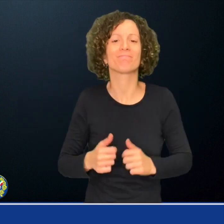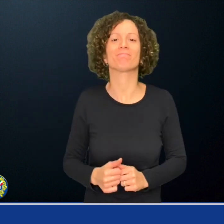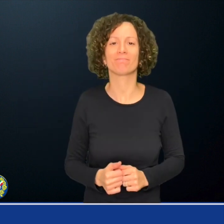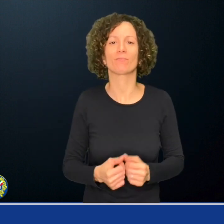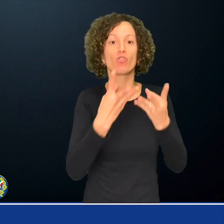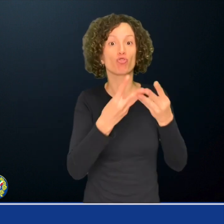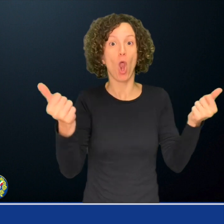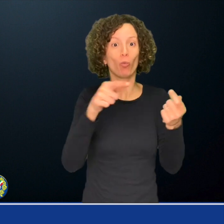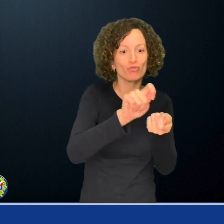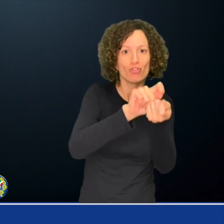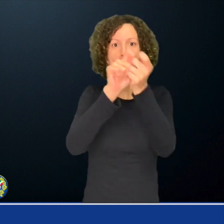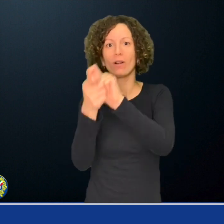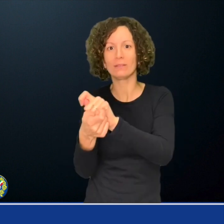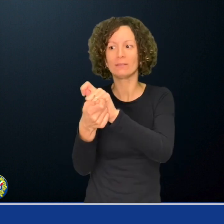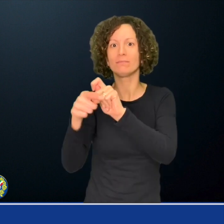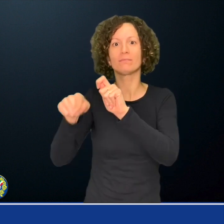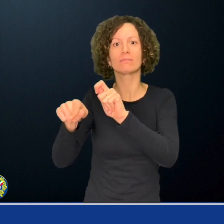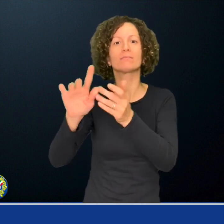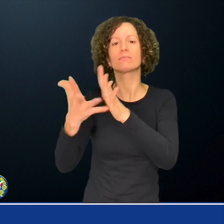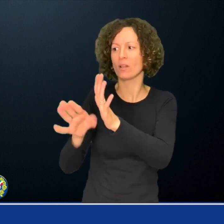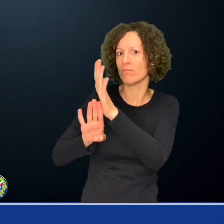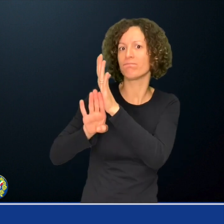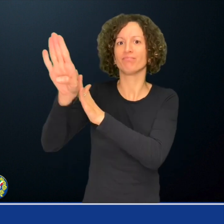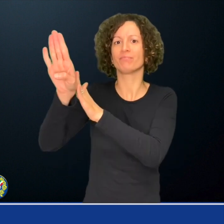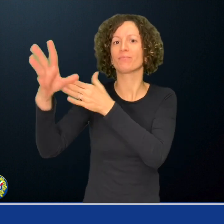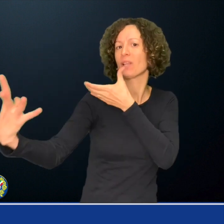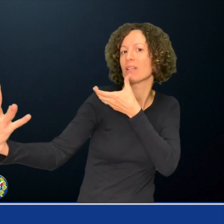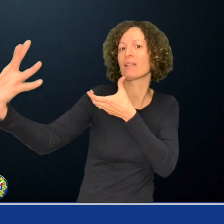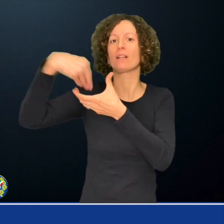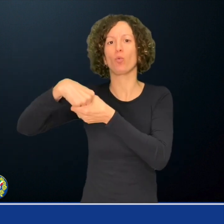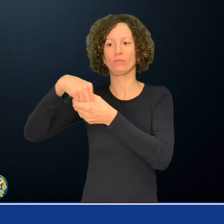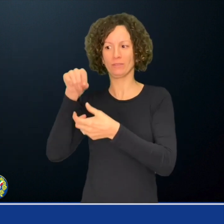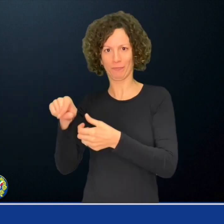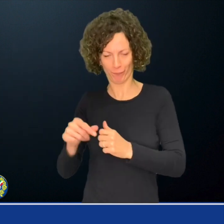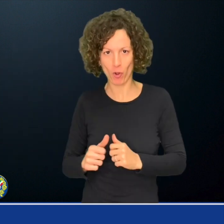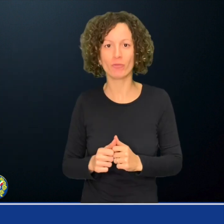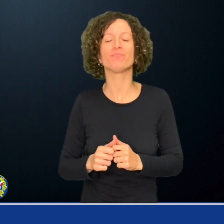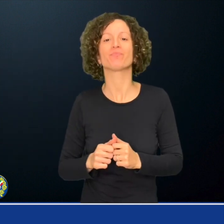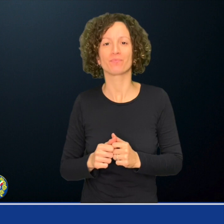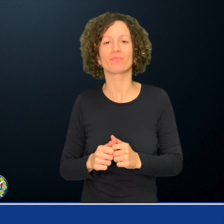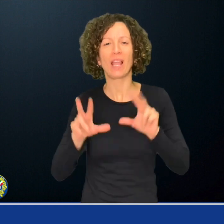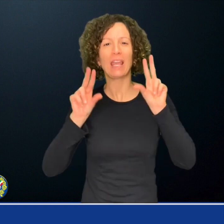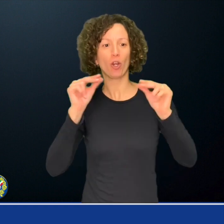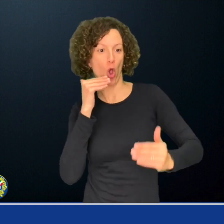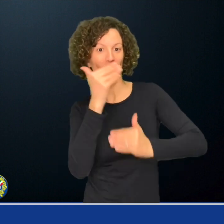sviluppo inclusivo, il ruolo dell'innovazione per costruire un mondo